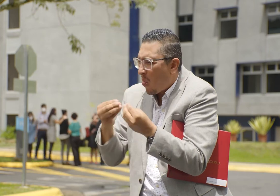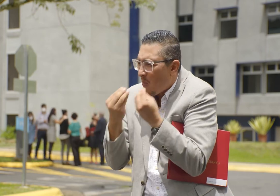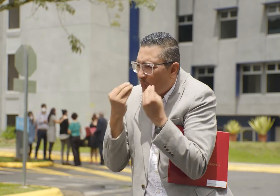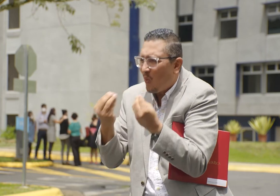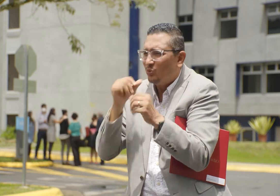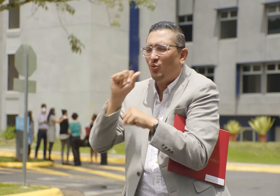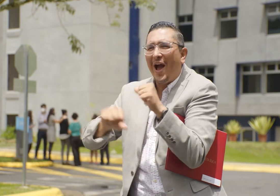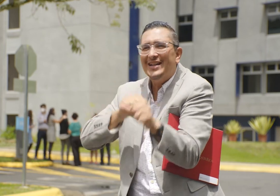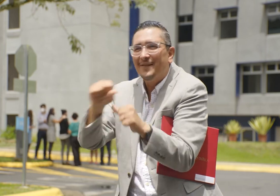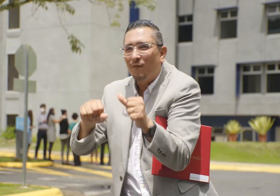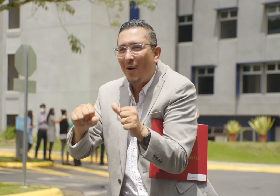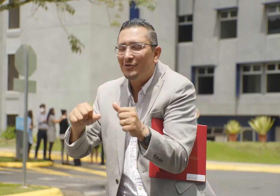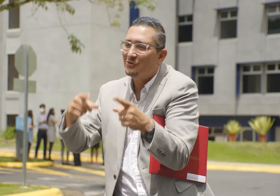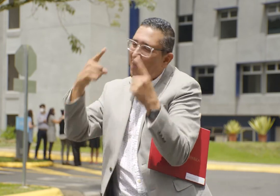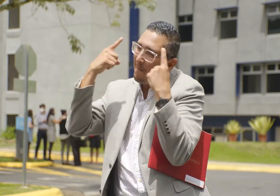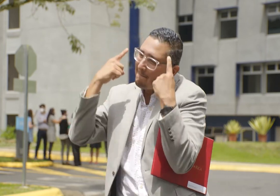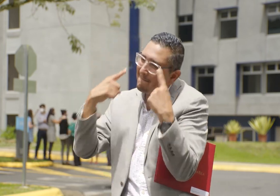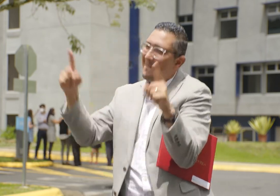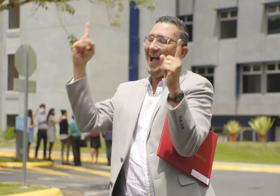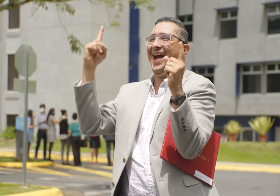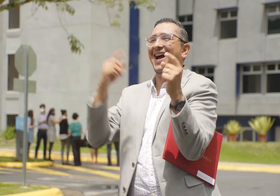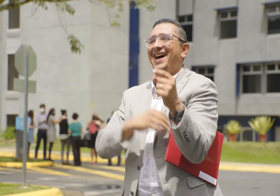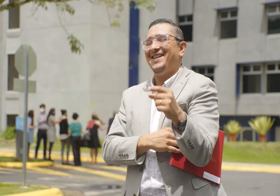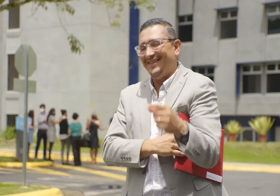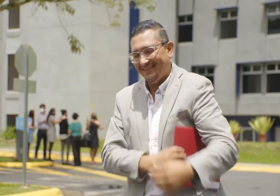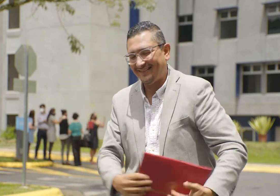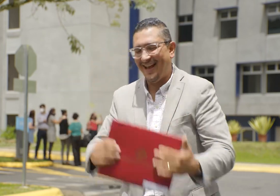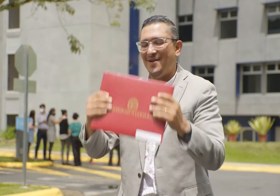Es una lucha, pero ahora tengo el éxito en mis manos.